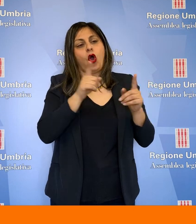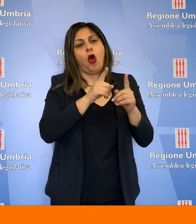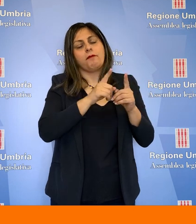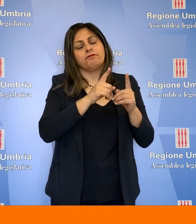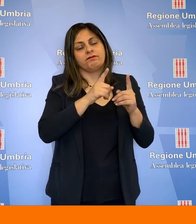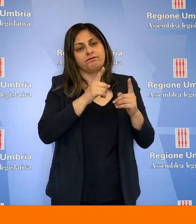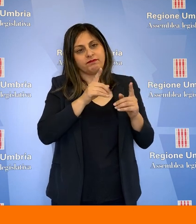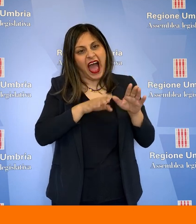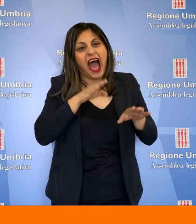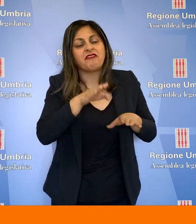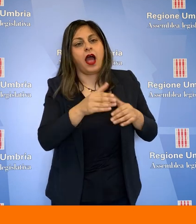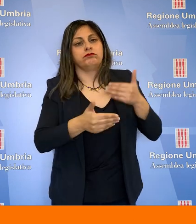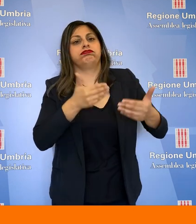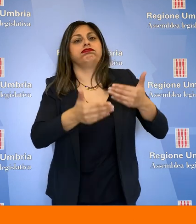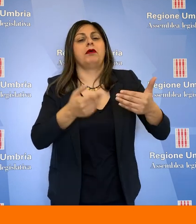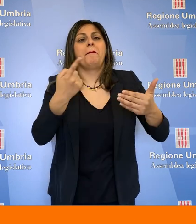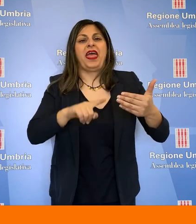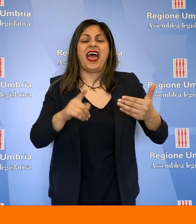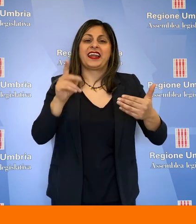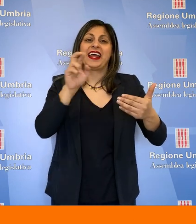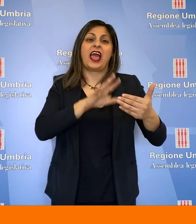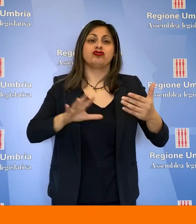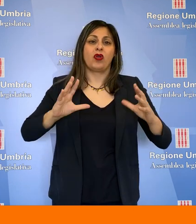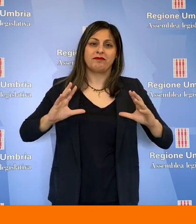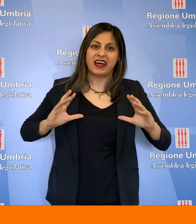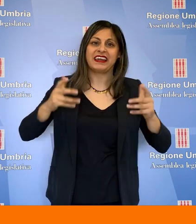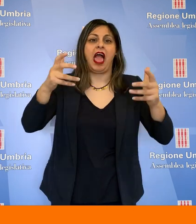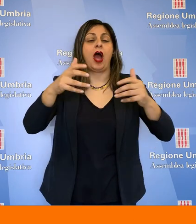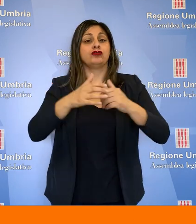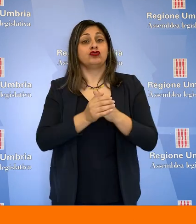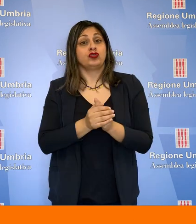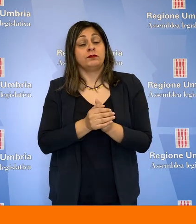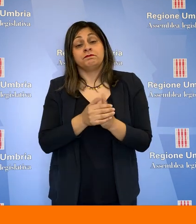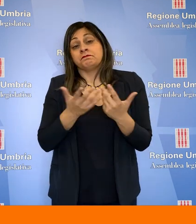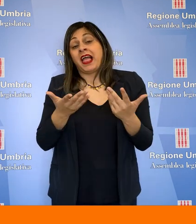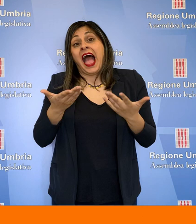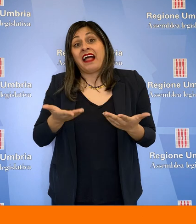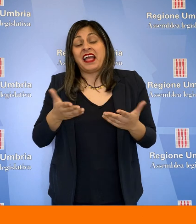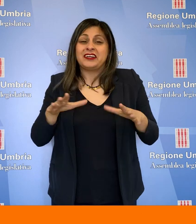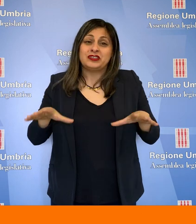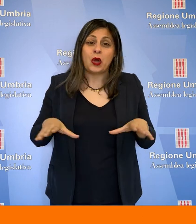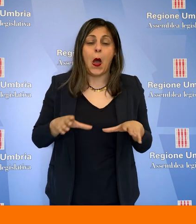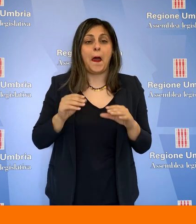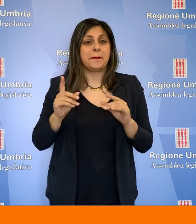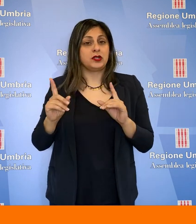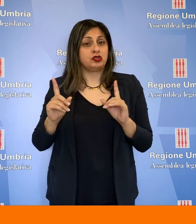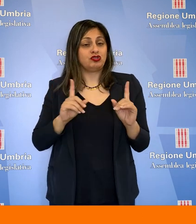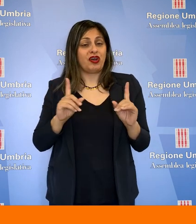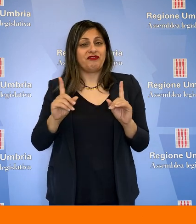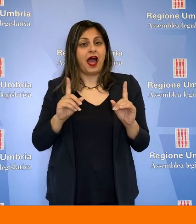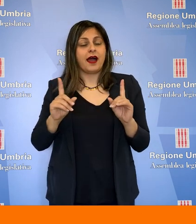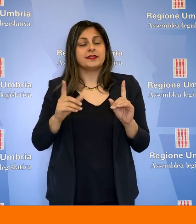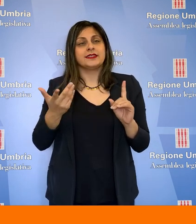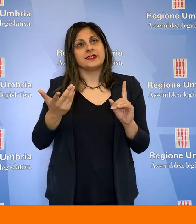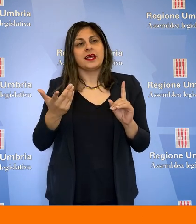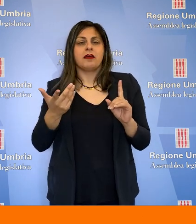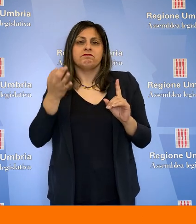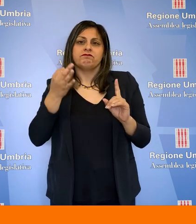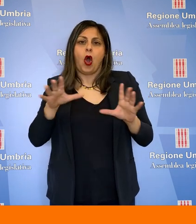passo in avanti importante per il rilancio della nostra regione. Quindi adesso inizia la fase